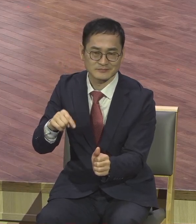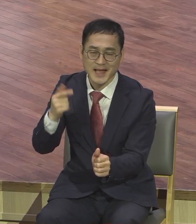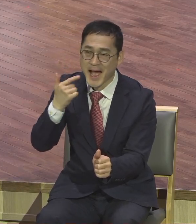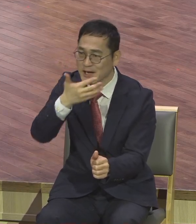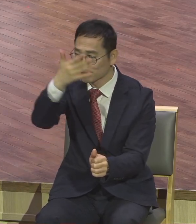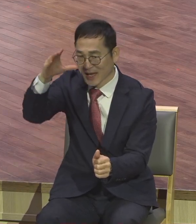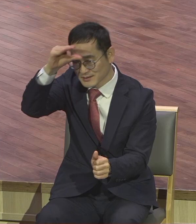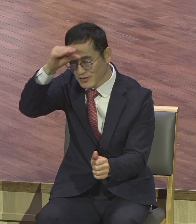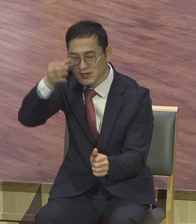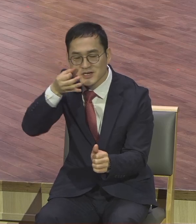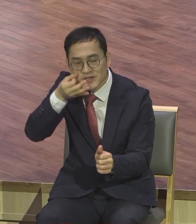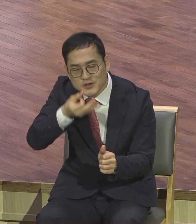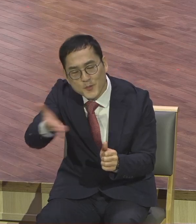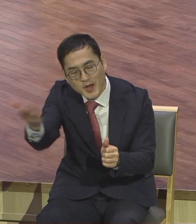선포하게 하려 하십니다.